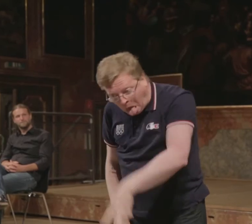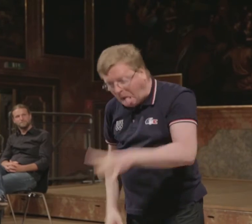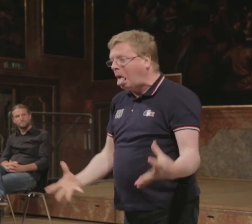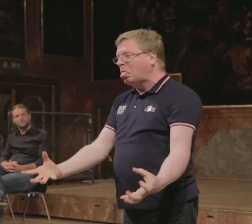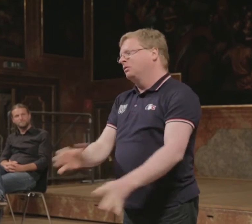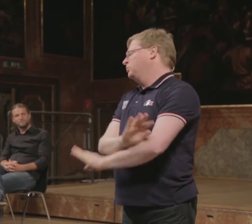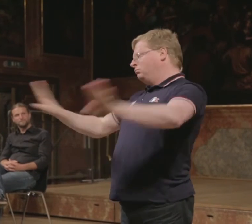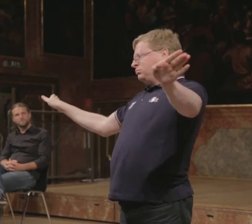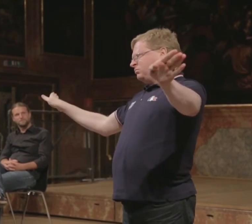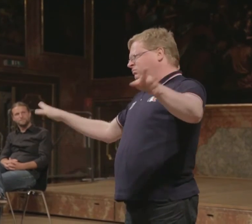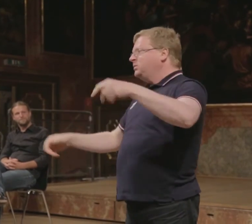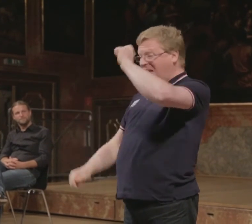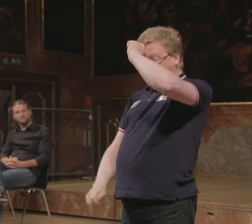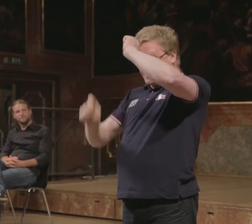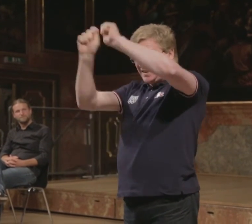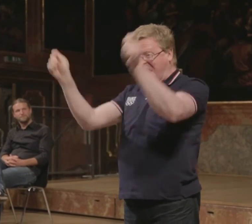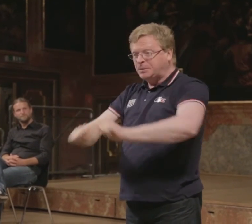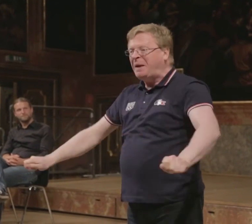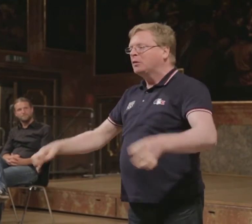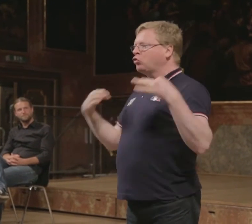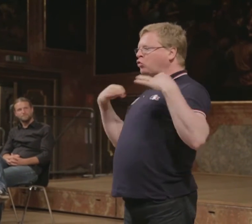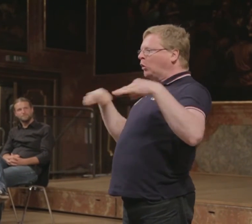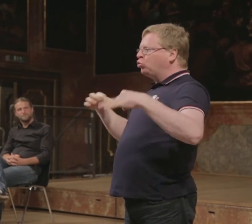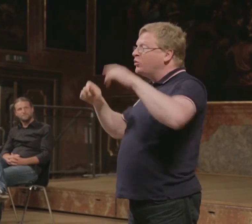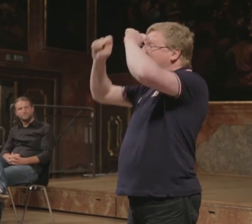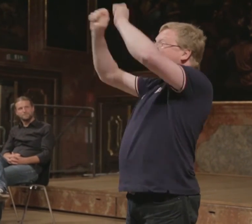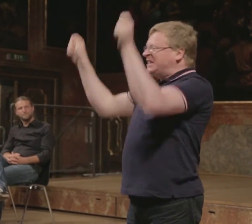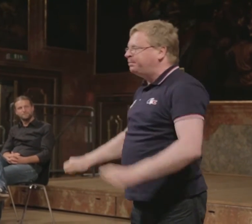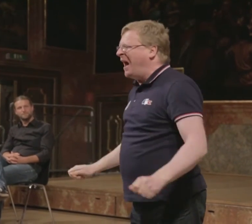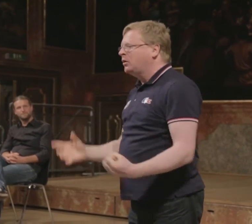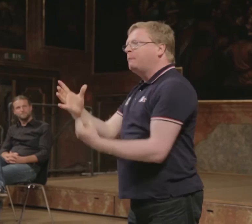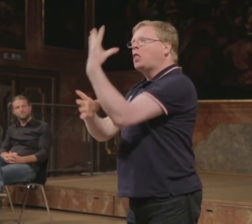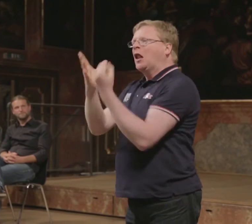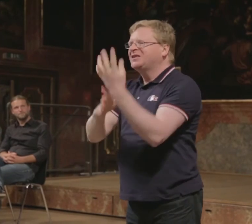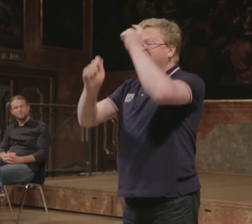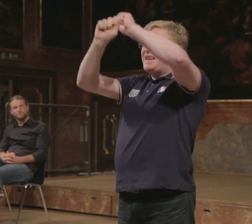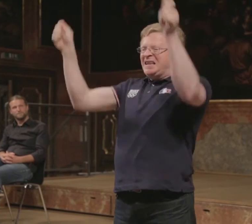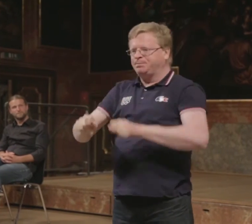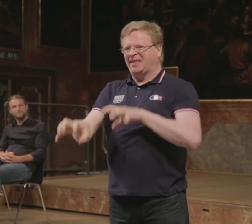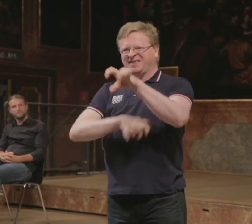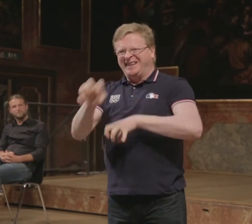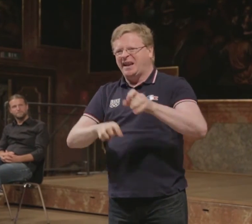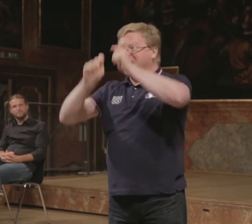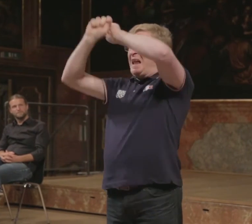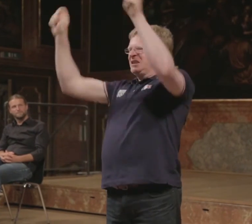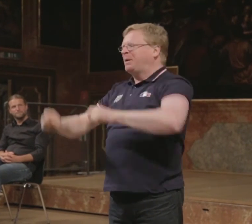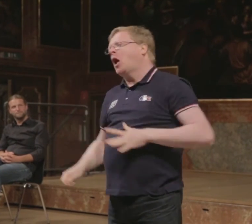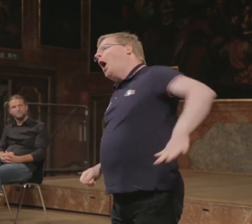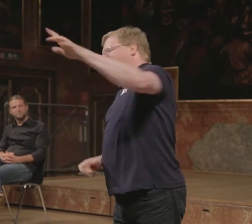nackt sein. Und da geht es nicht um Sexuelles, sondern es geht um den Respekt. Es geht um den Respekt der Natur und nicht um